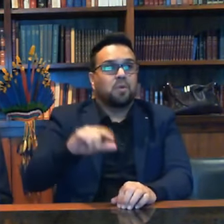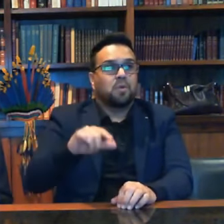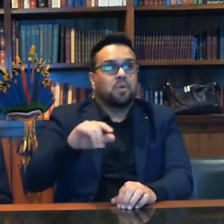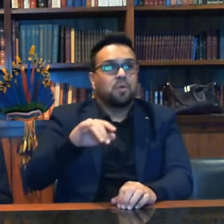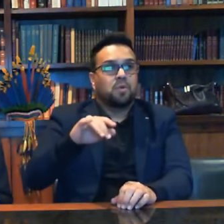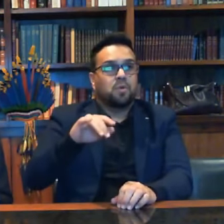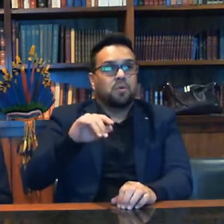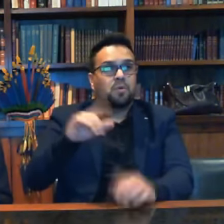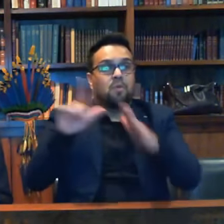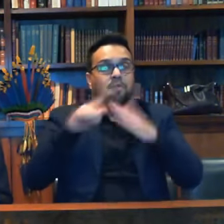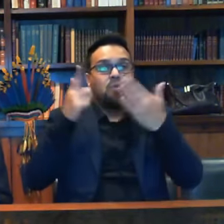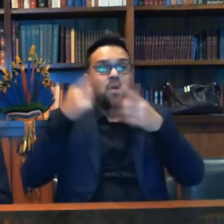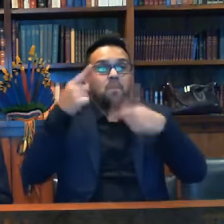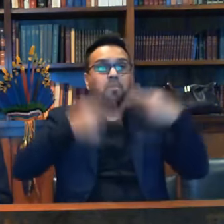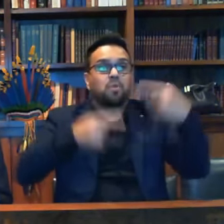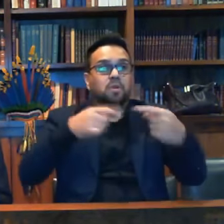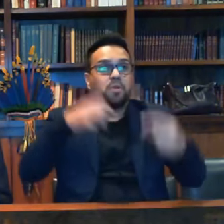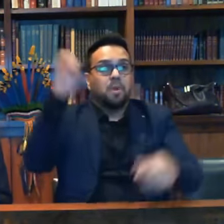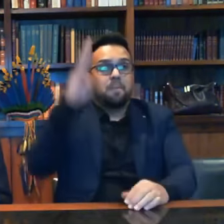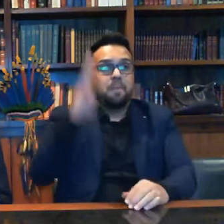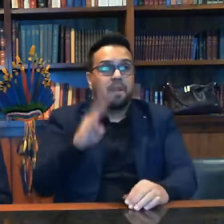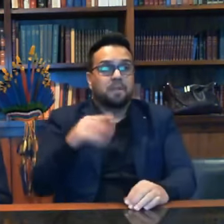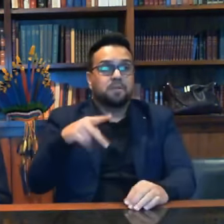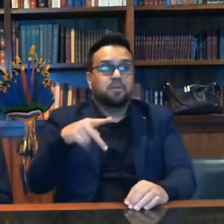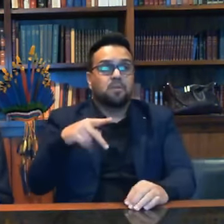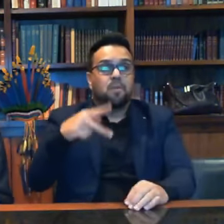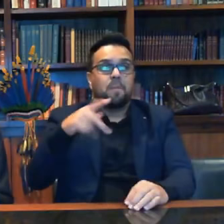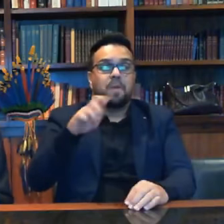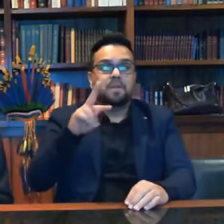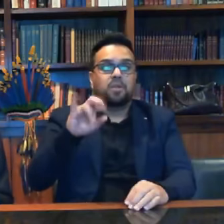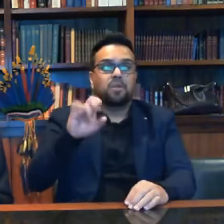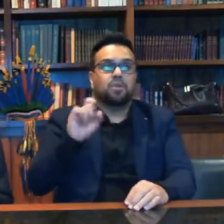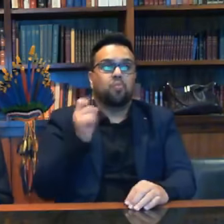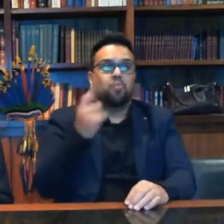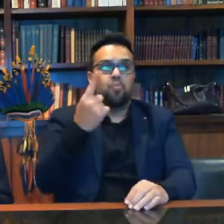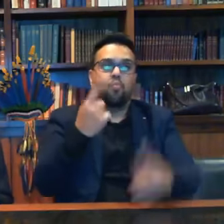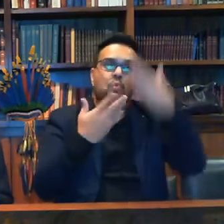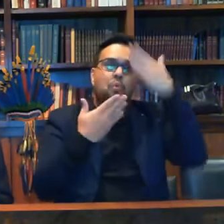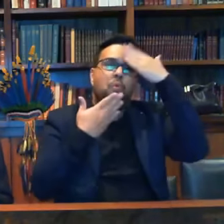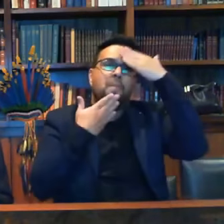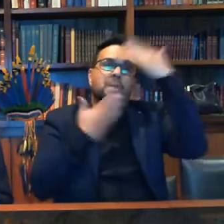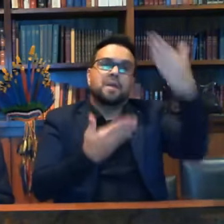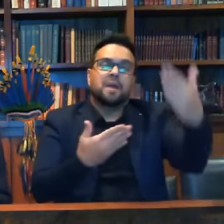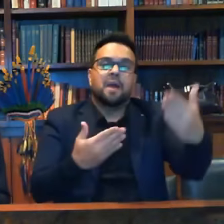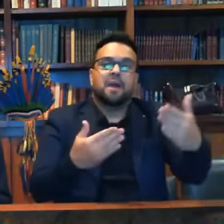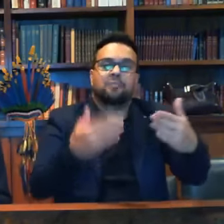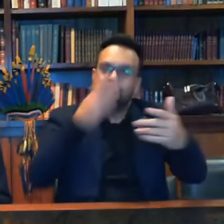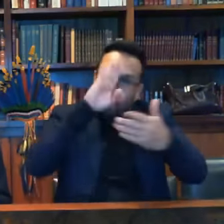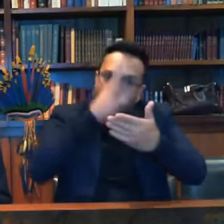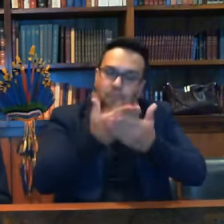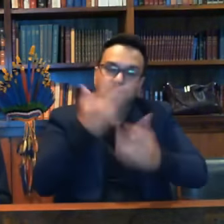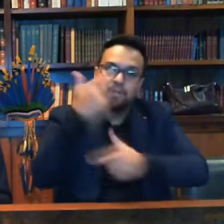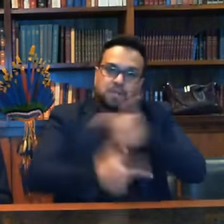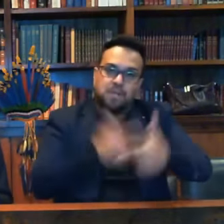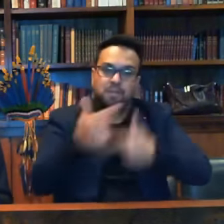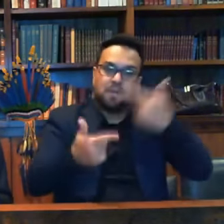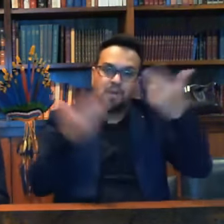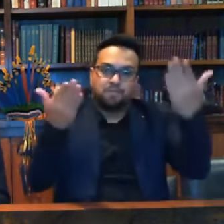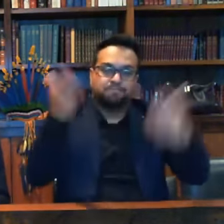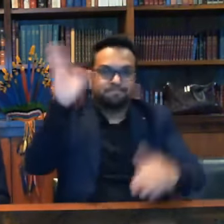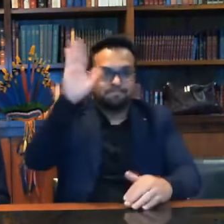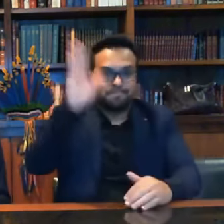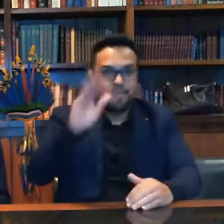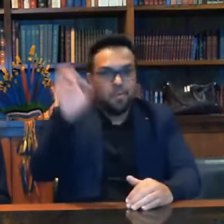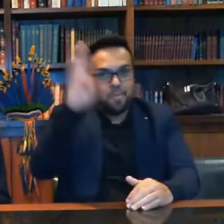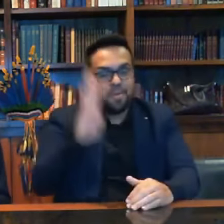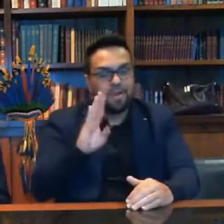Brasil Patriota 1 muito obrigado pela audiência pela confiança nosso trabalho aqui vamos